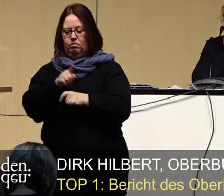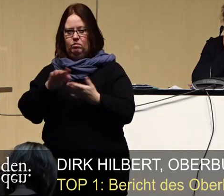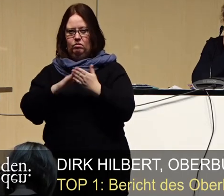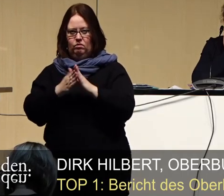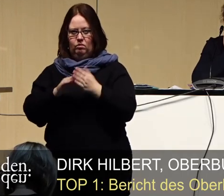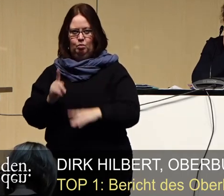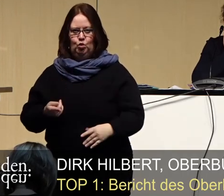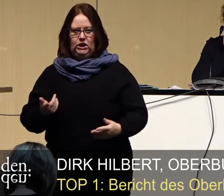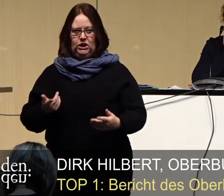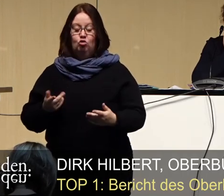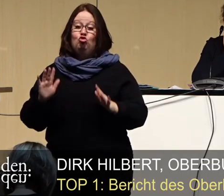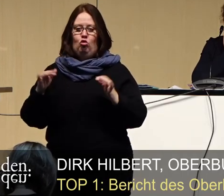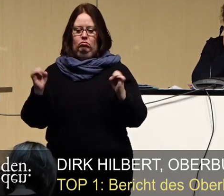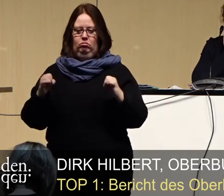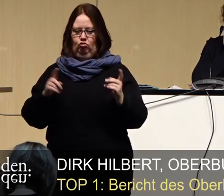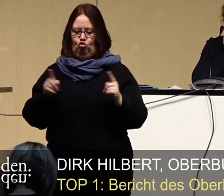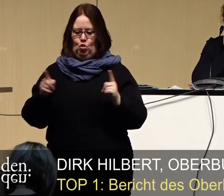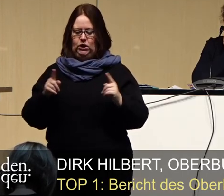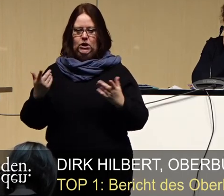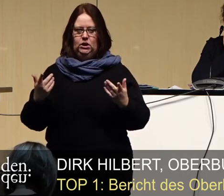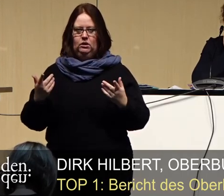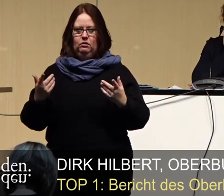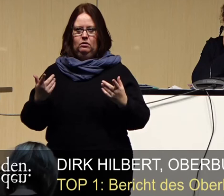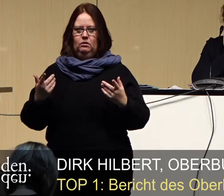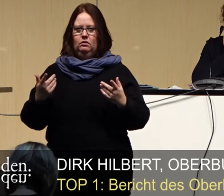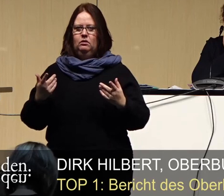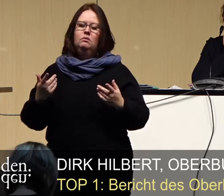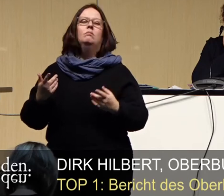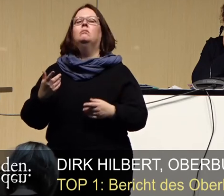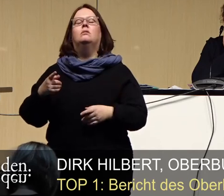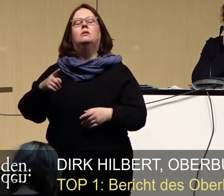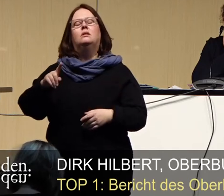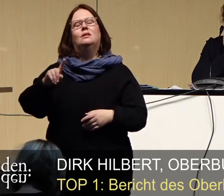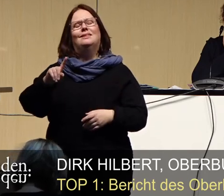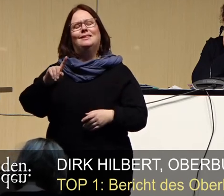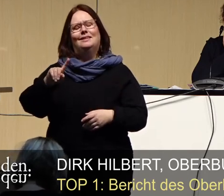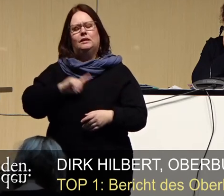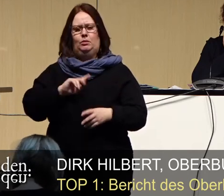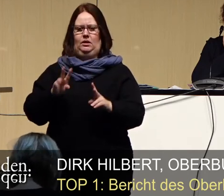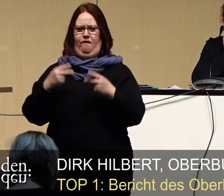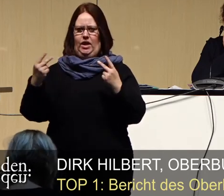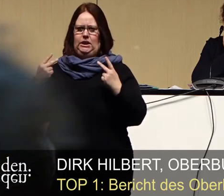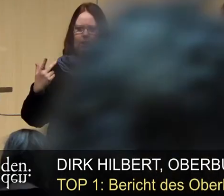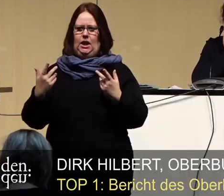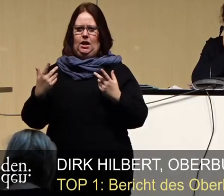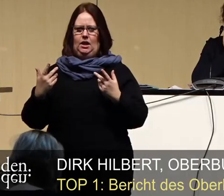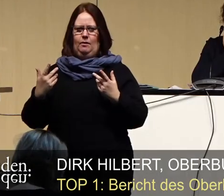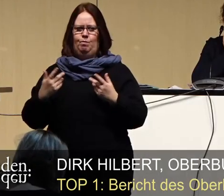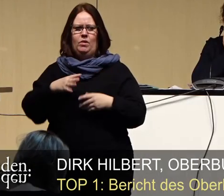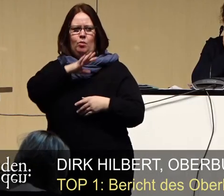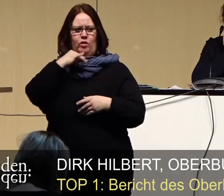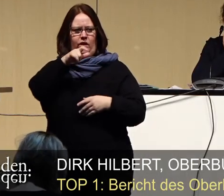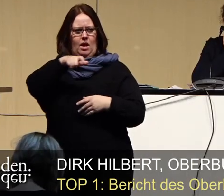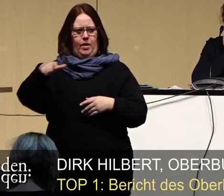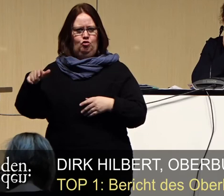geben und gibt es schon. Mir persönlich ist es an dieser Stelle aber besonders wichtig, dass viele Menschen an